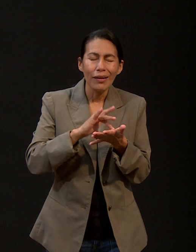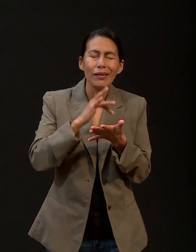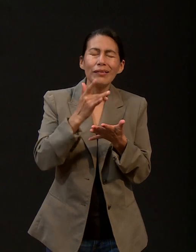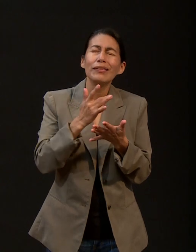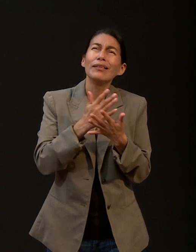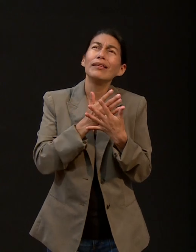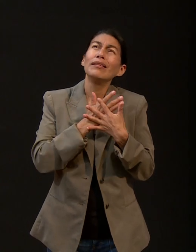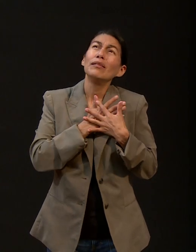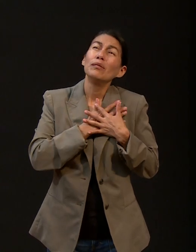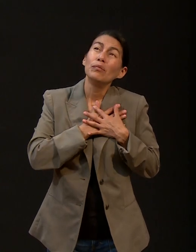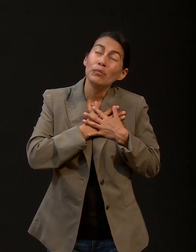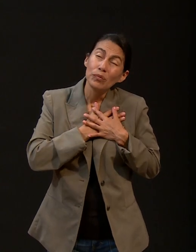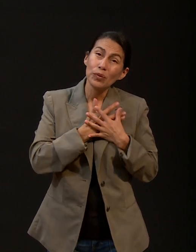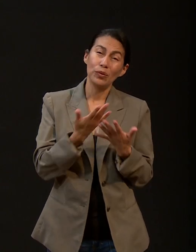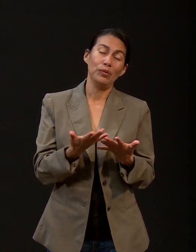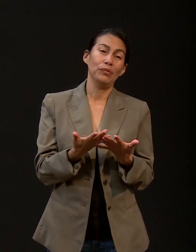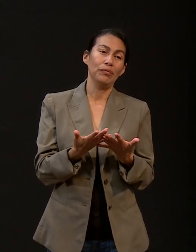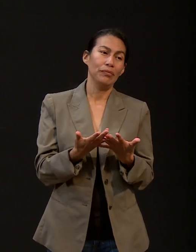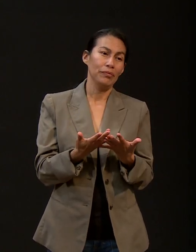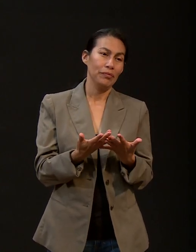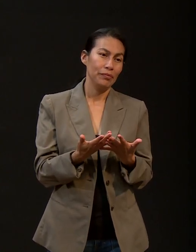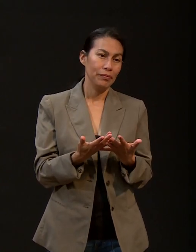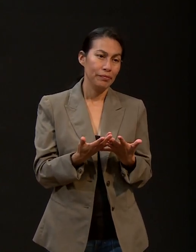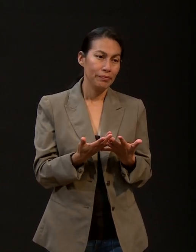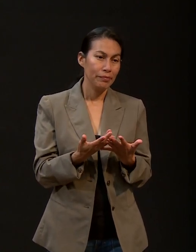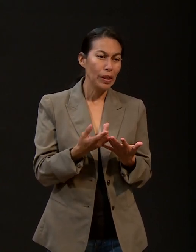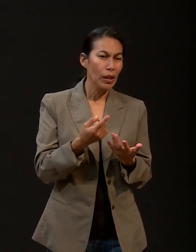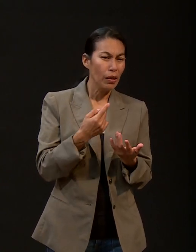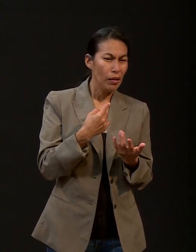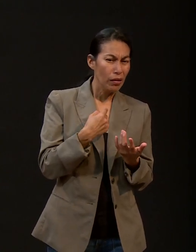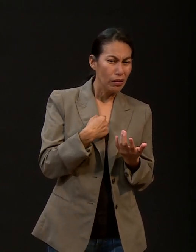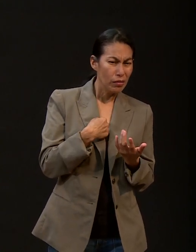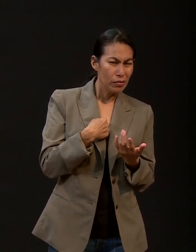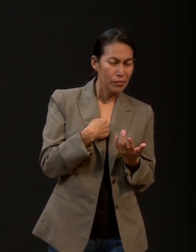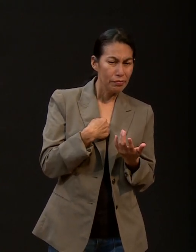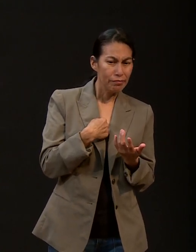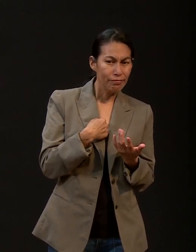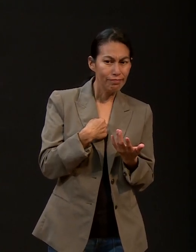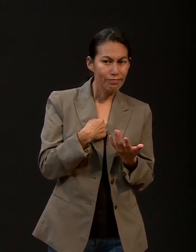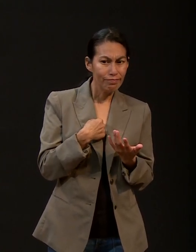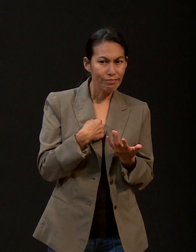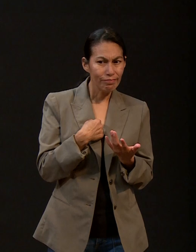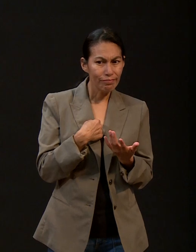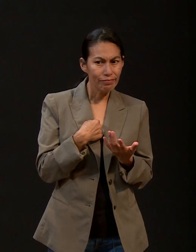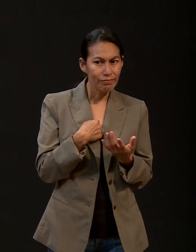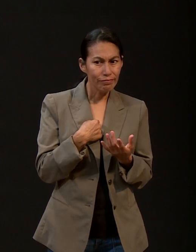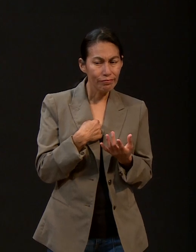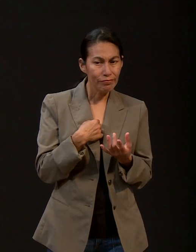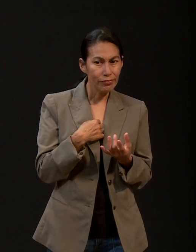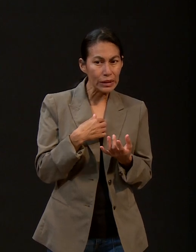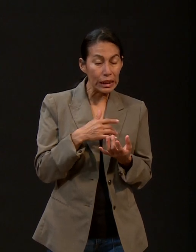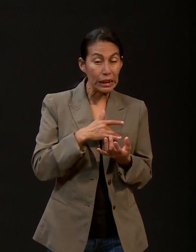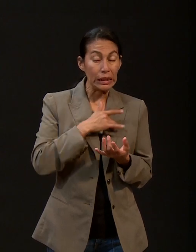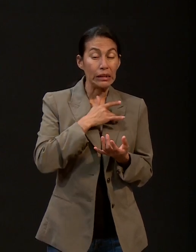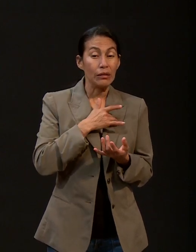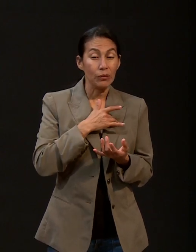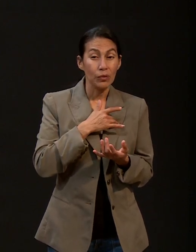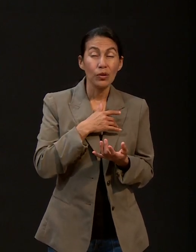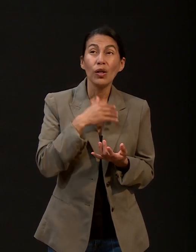esa relación, no es, digamos, no es que nos nazca naturalmente la búsqueda